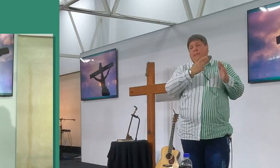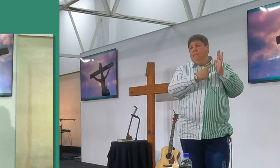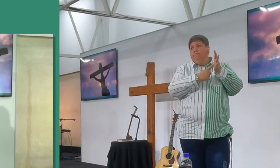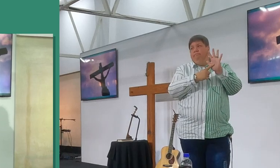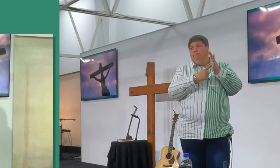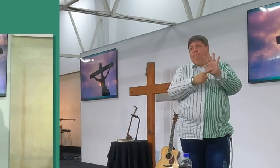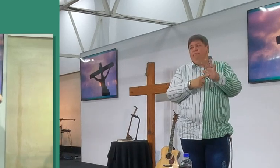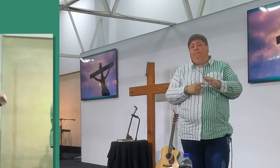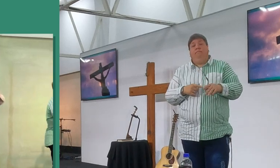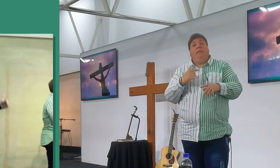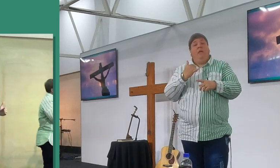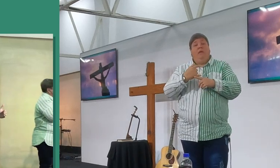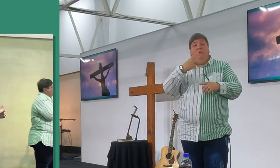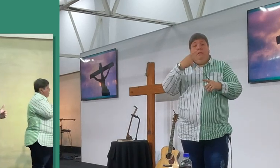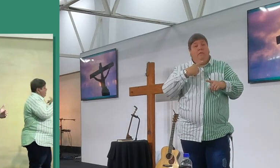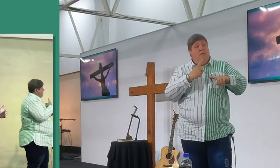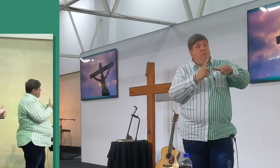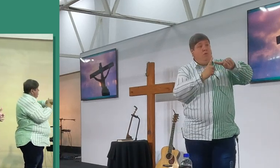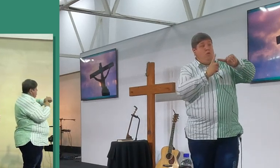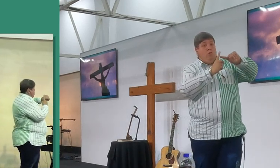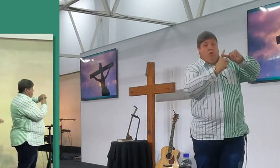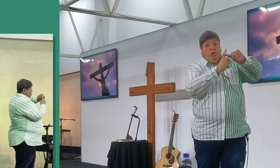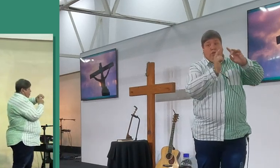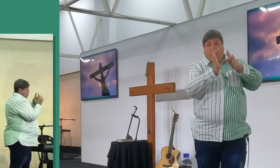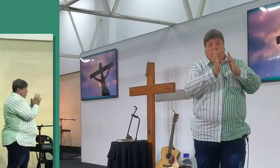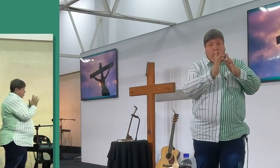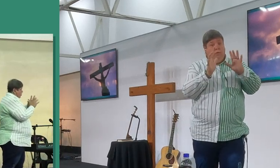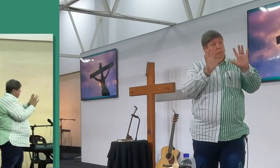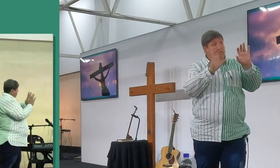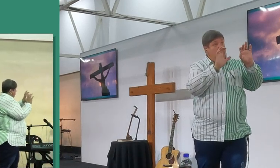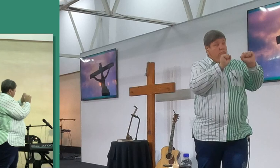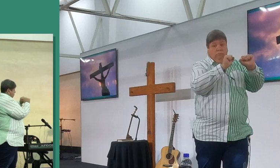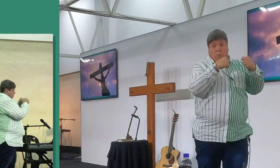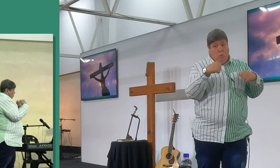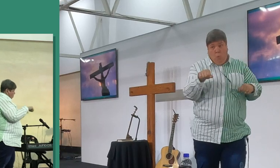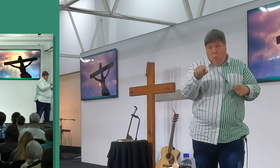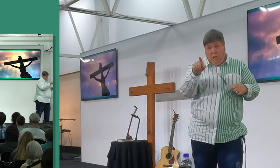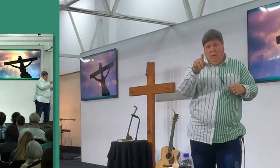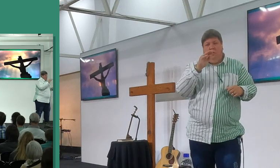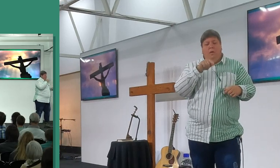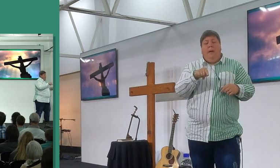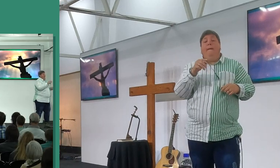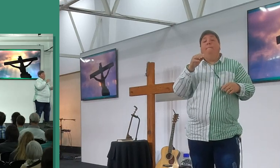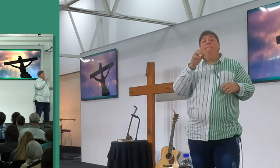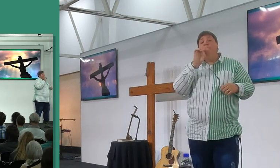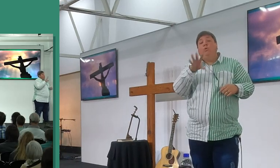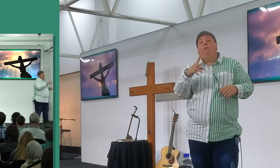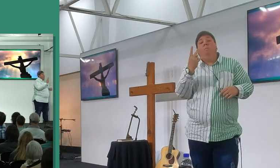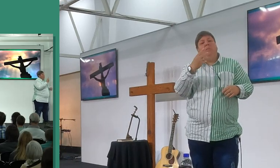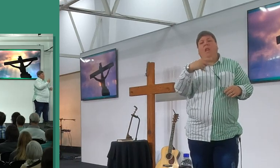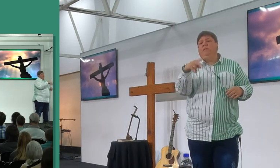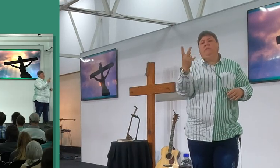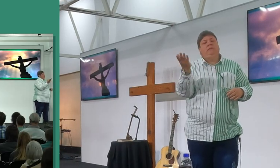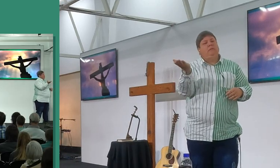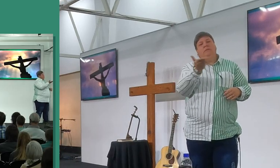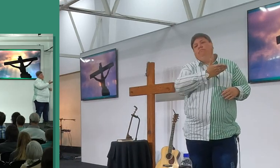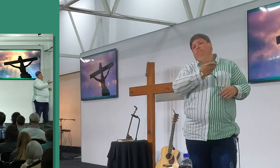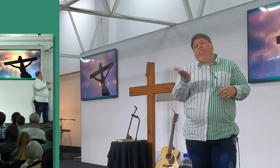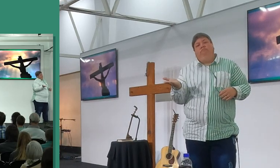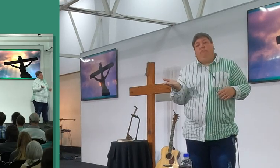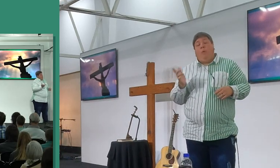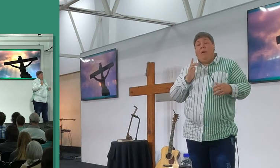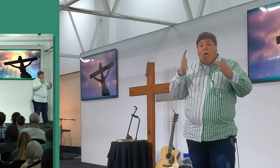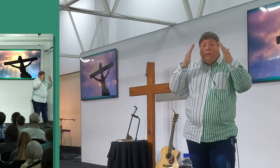moet ek vir jou sê, as ek en jy nie by die kruis van Jesus gekom het nie, kan hierdie boodskap eindelijk niks beteken nie, want sien, dankbaarheid in dit